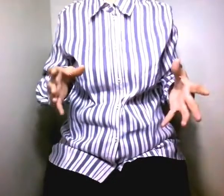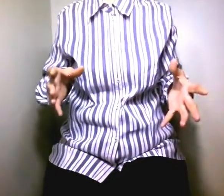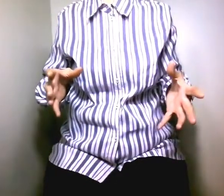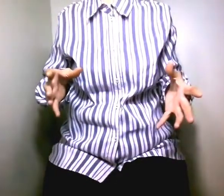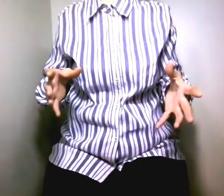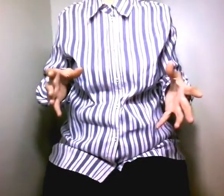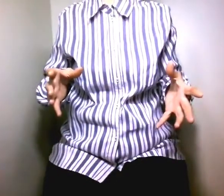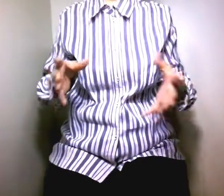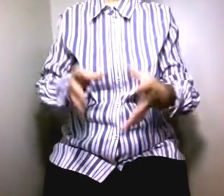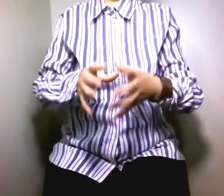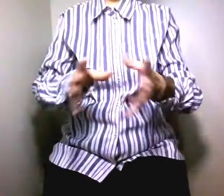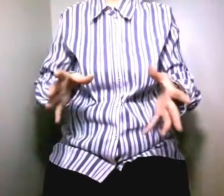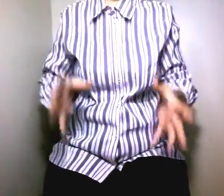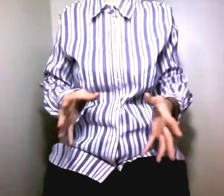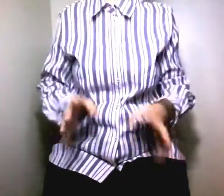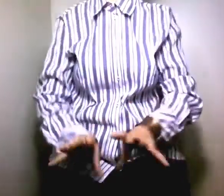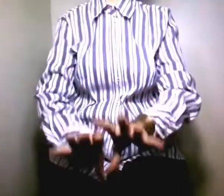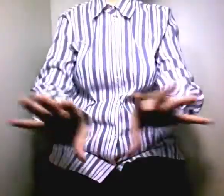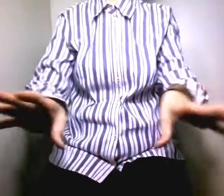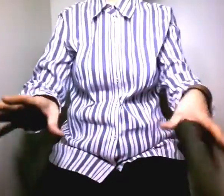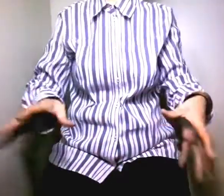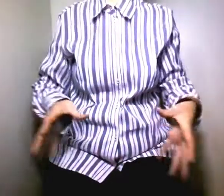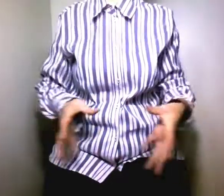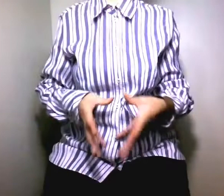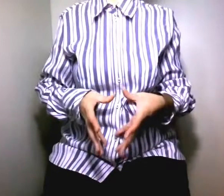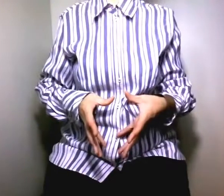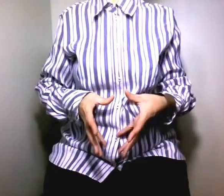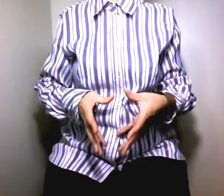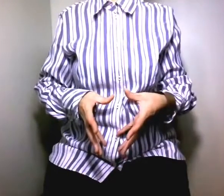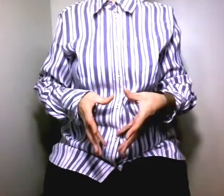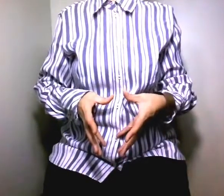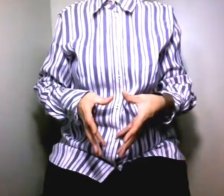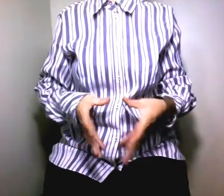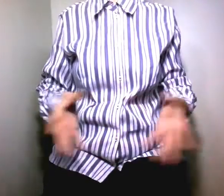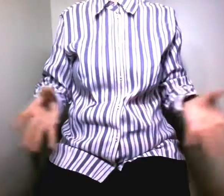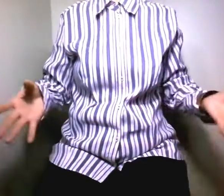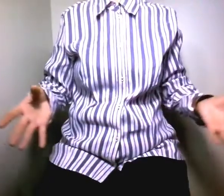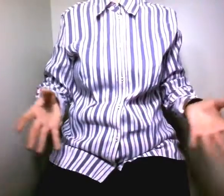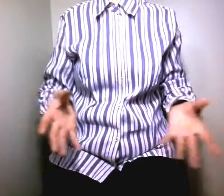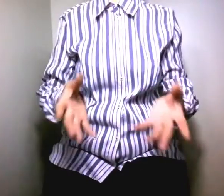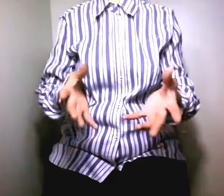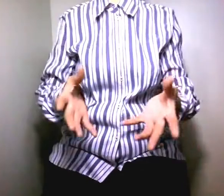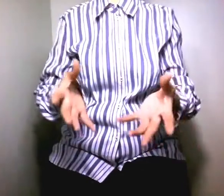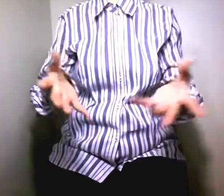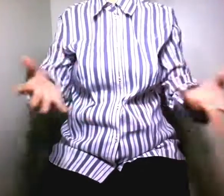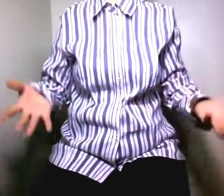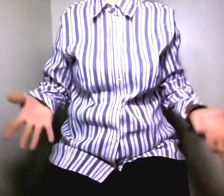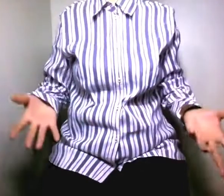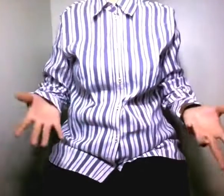نريد أن نصبح في عائلة طبيعية يعني فأرى يشتغل أطفال